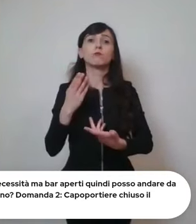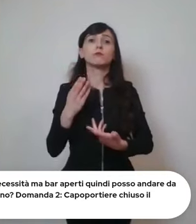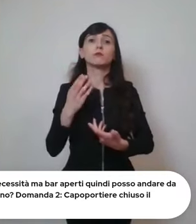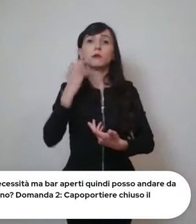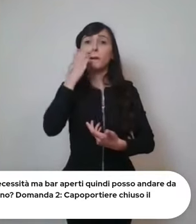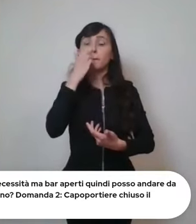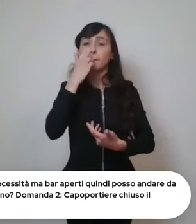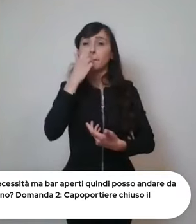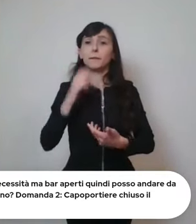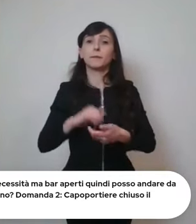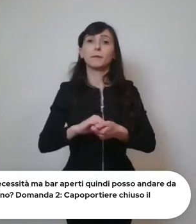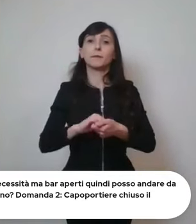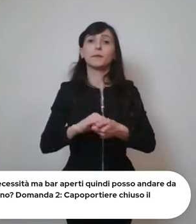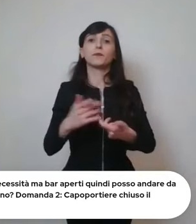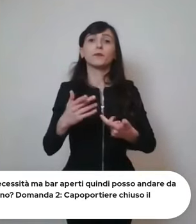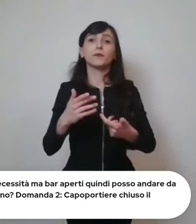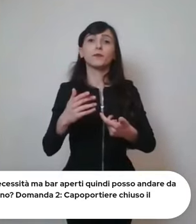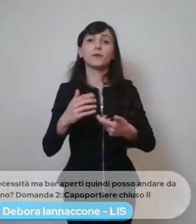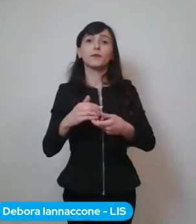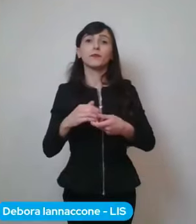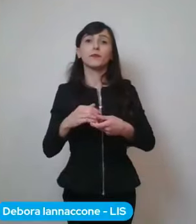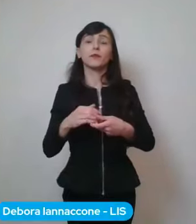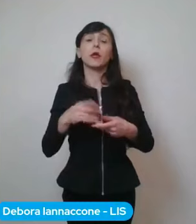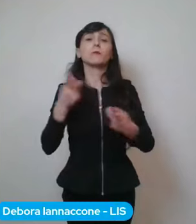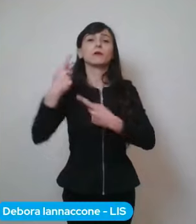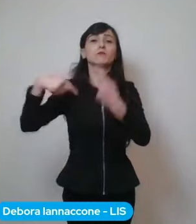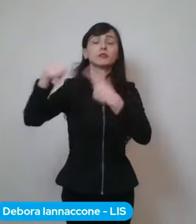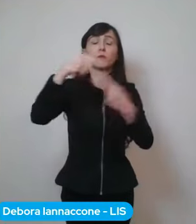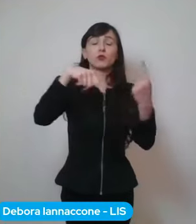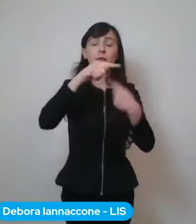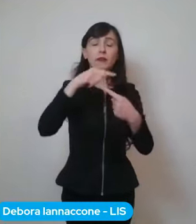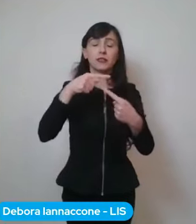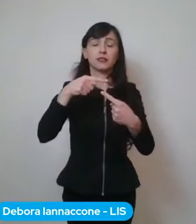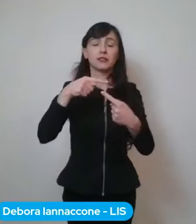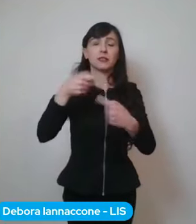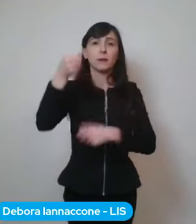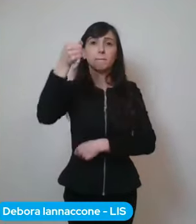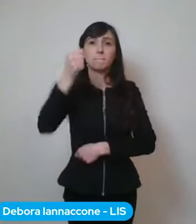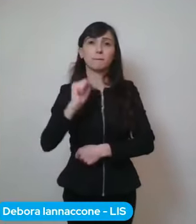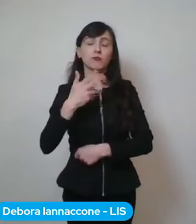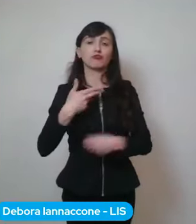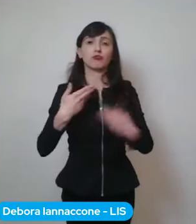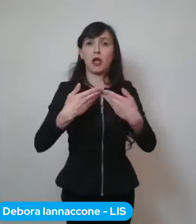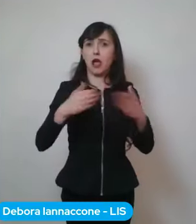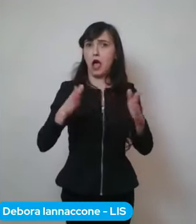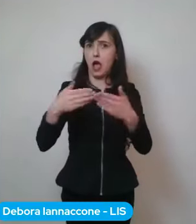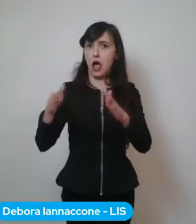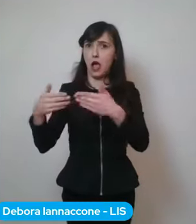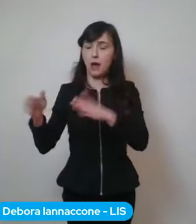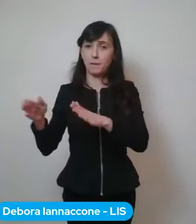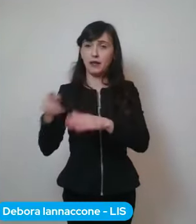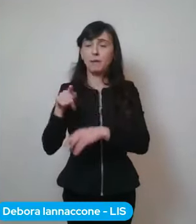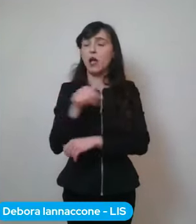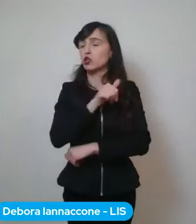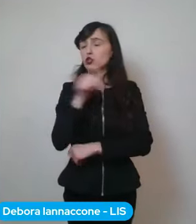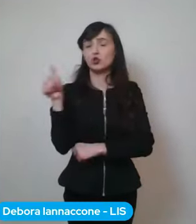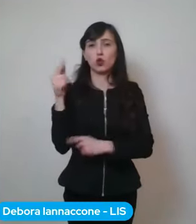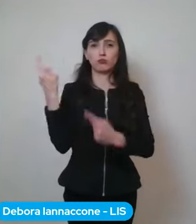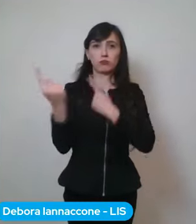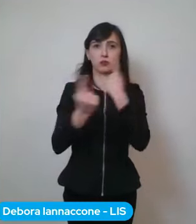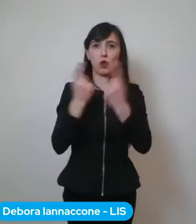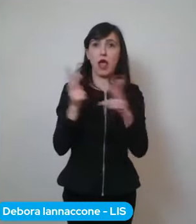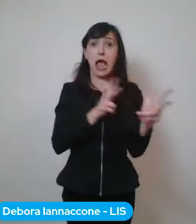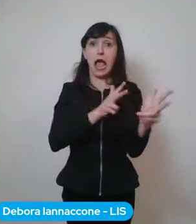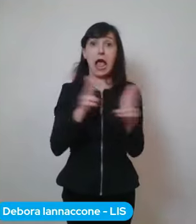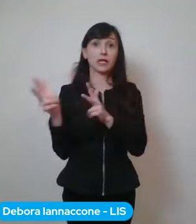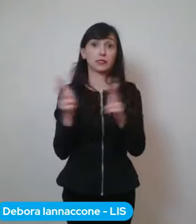i spostamenti cioè i bar sono aperti per eh situazioni di asporto eh e asporto i bar